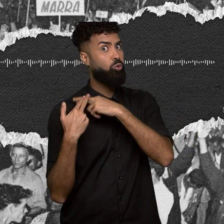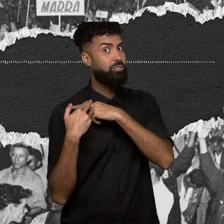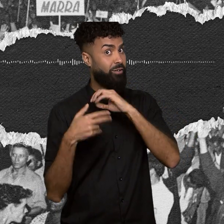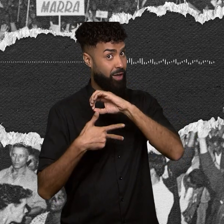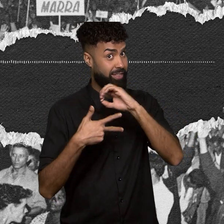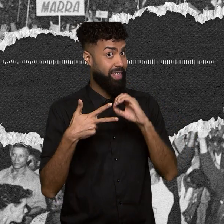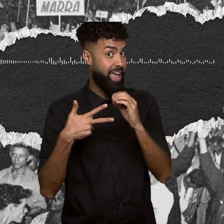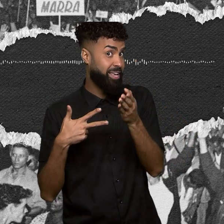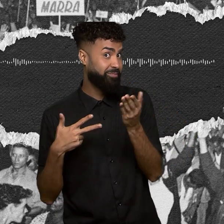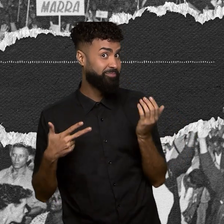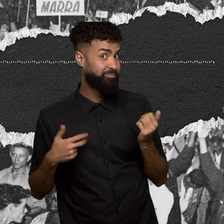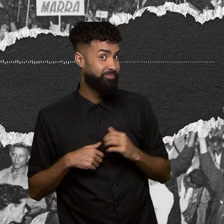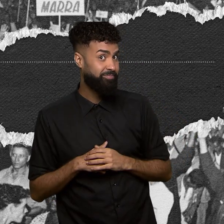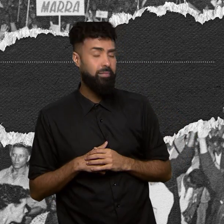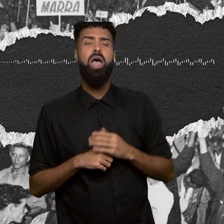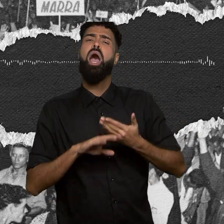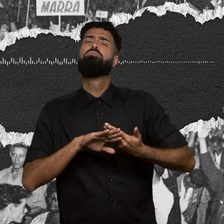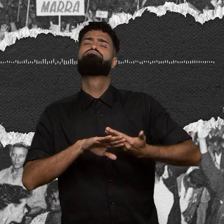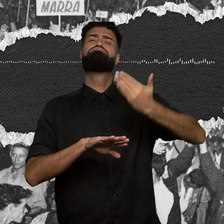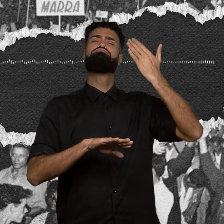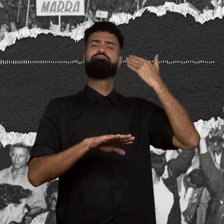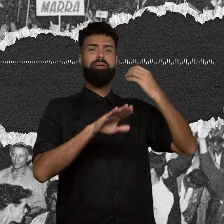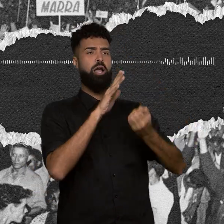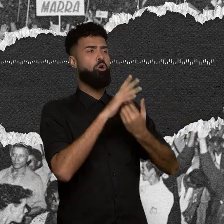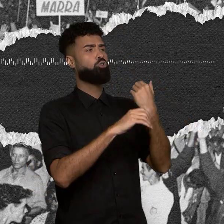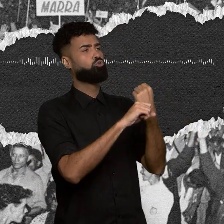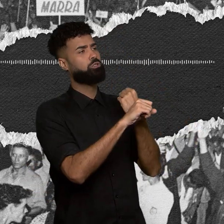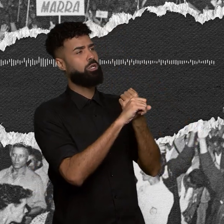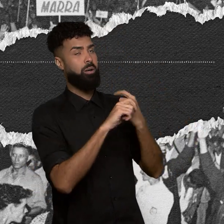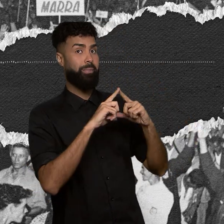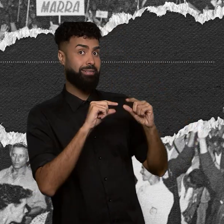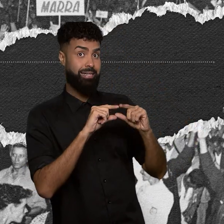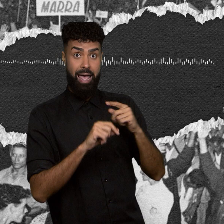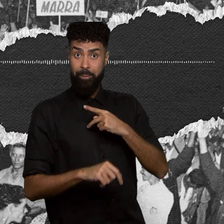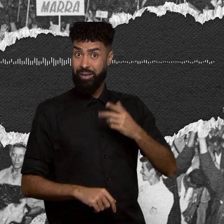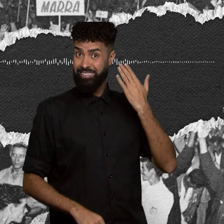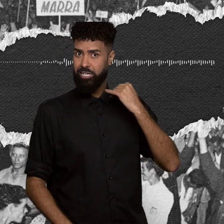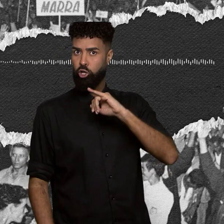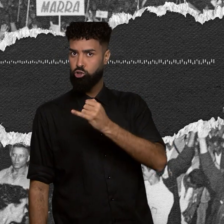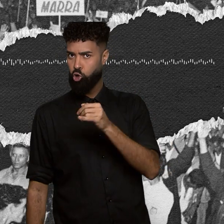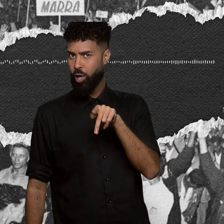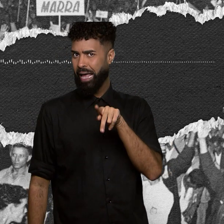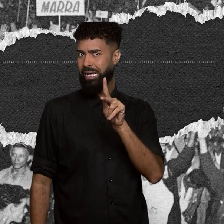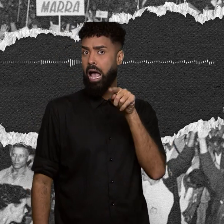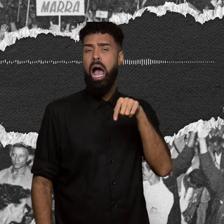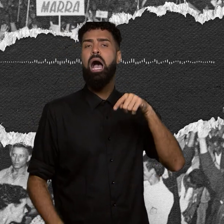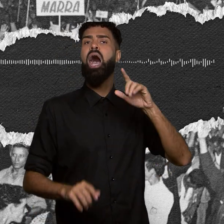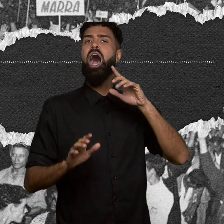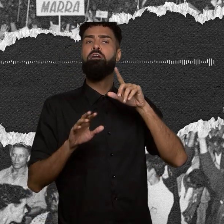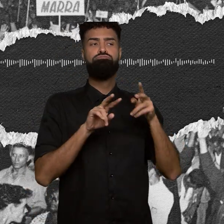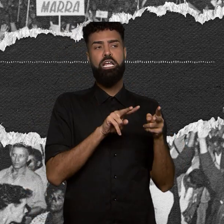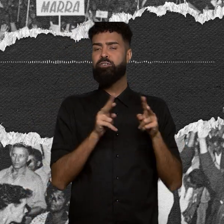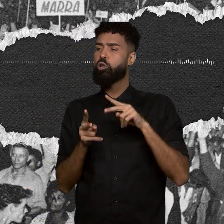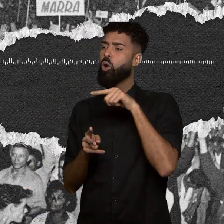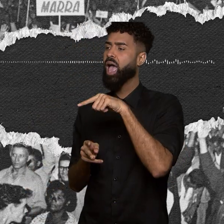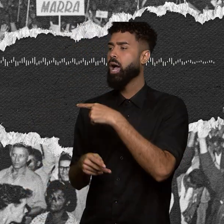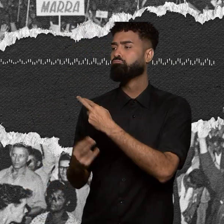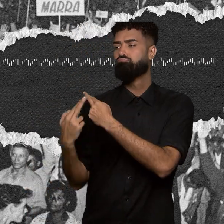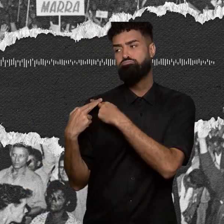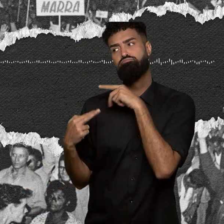lá atrás, na construção de Brasília, o então presidente Juscelino Kubitschek transferiu para Anísio a responsabilidade de construir